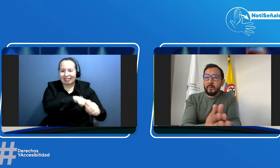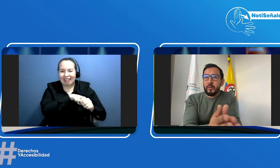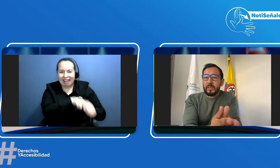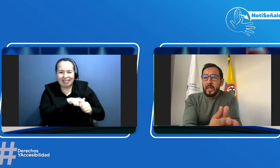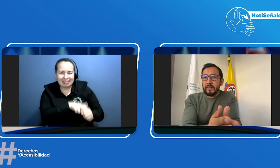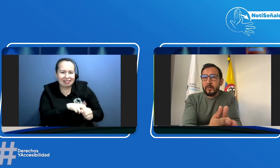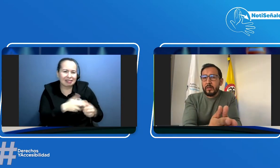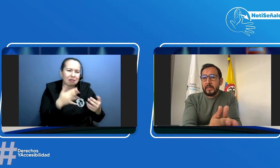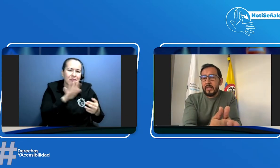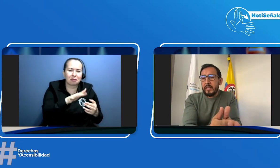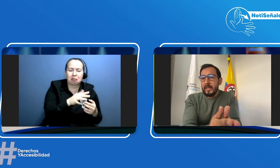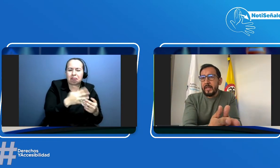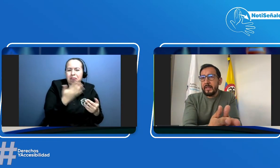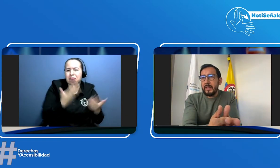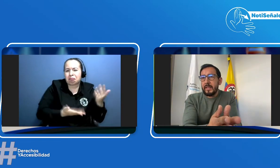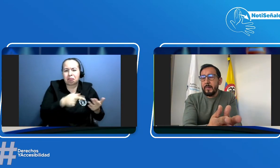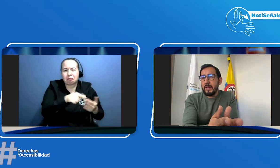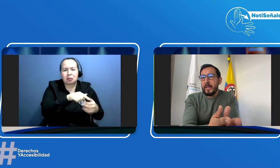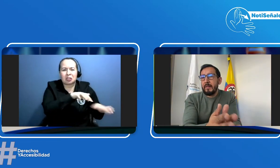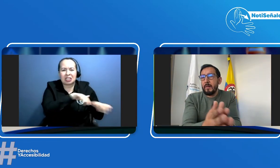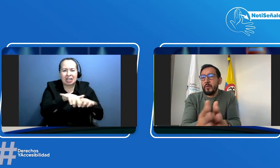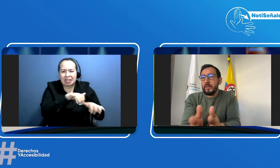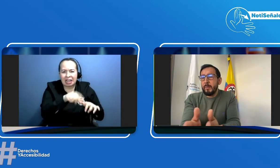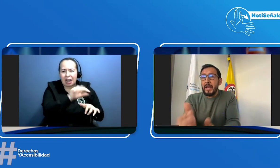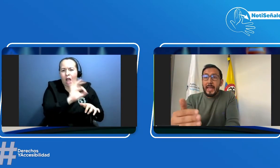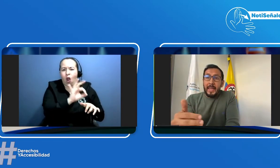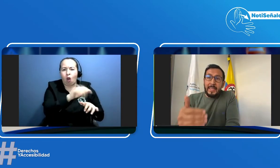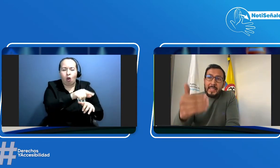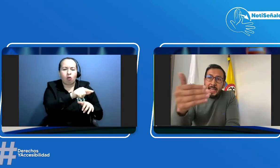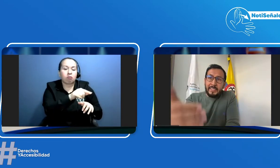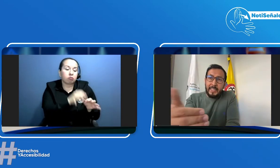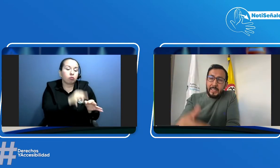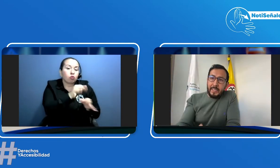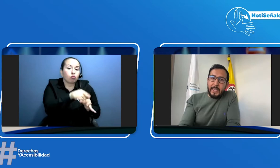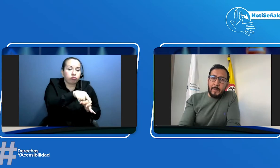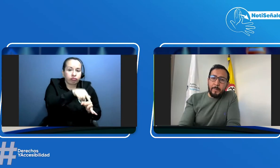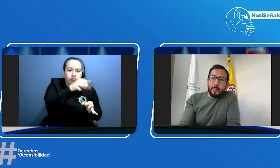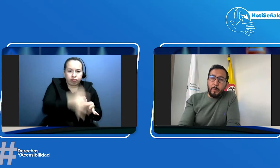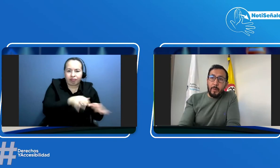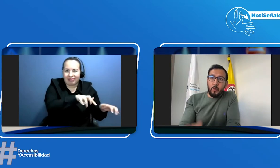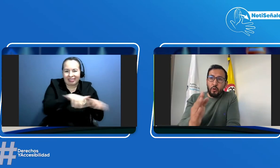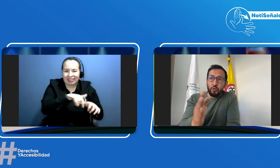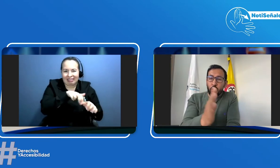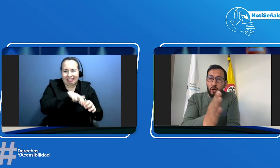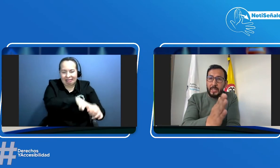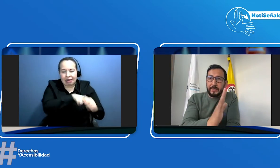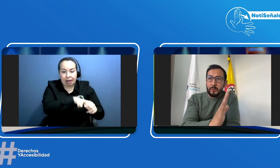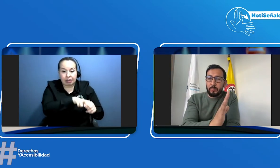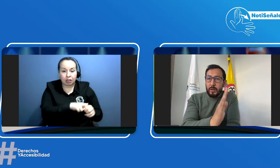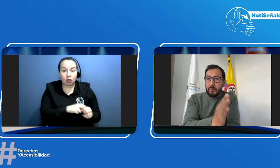de tránsito que es del nivel municipal y allí con los dos requisitos previos